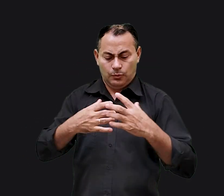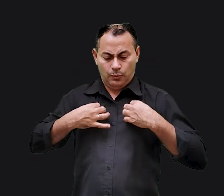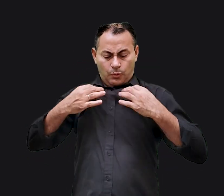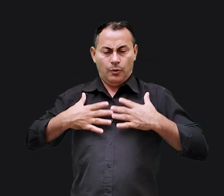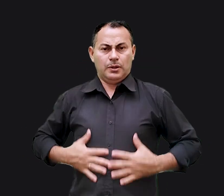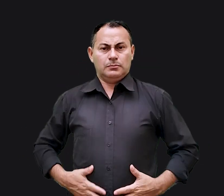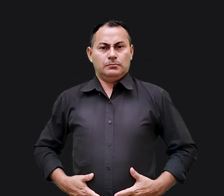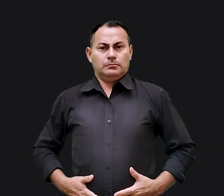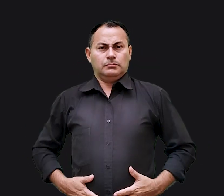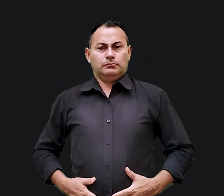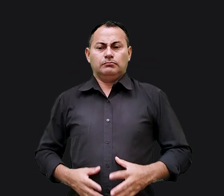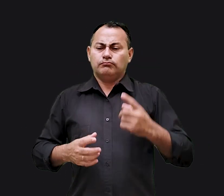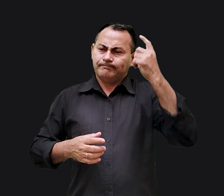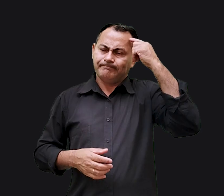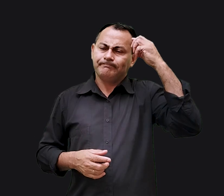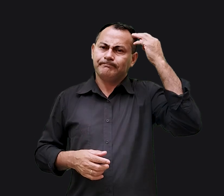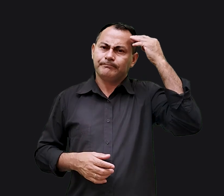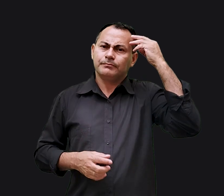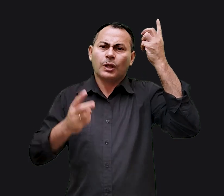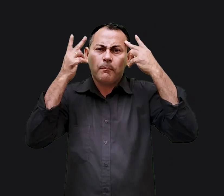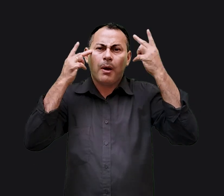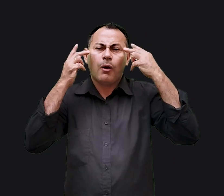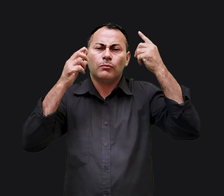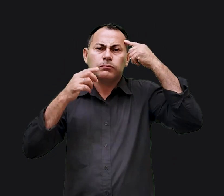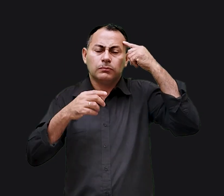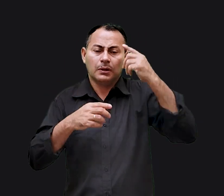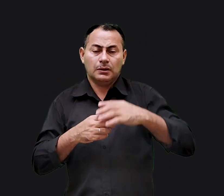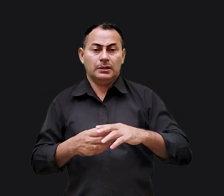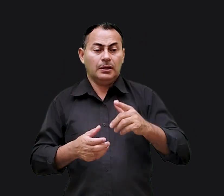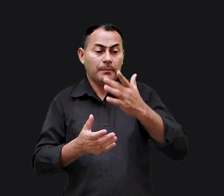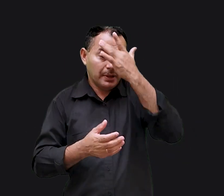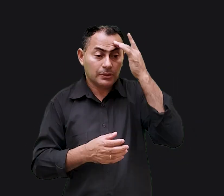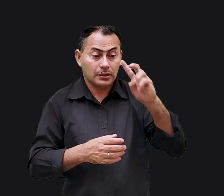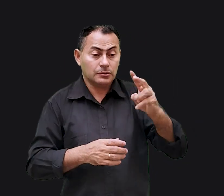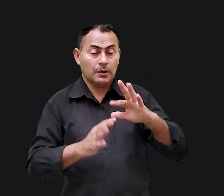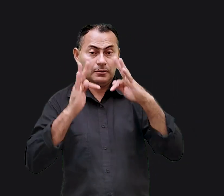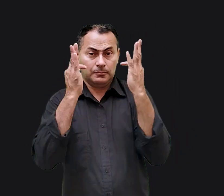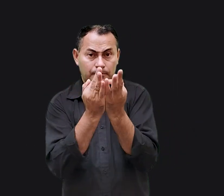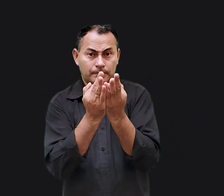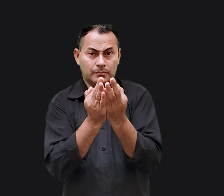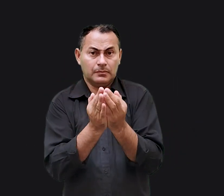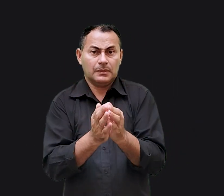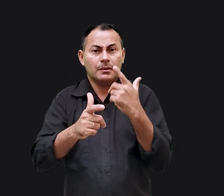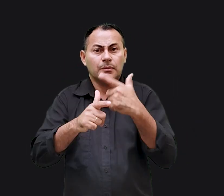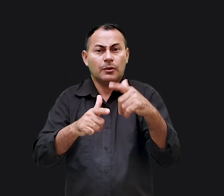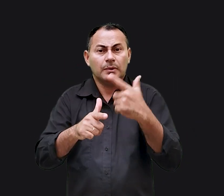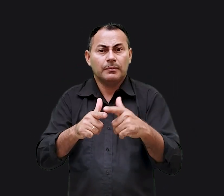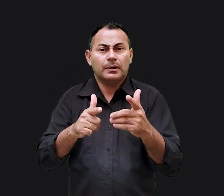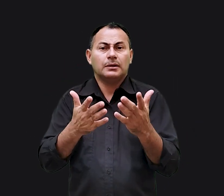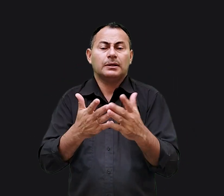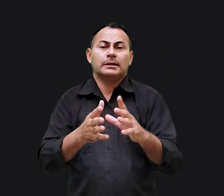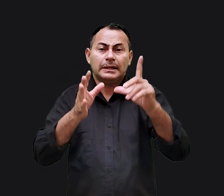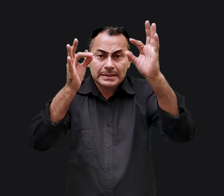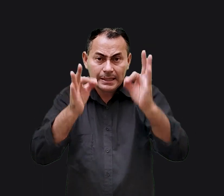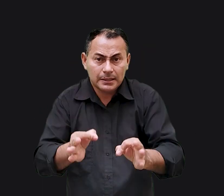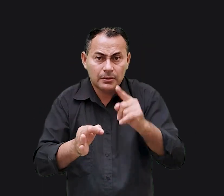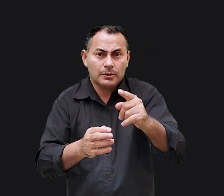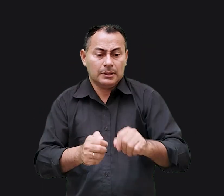dele, vestido e pleno de juízo mental. Se houvesse alguém na sua família com esse tipo de problema, tenho